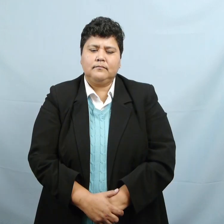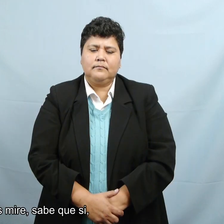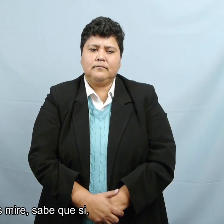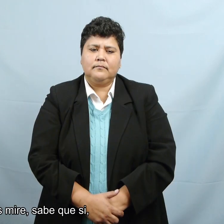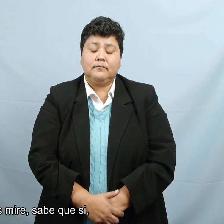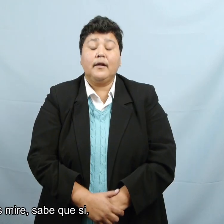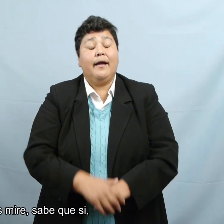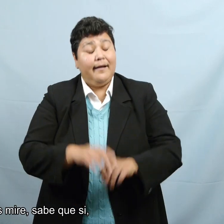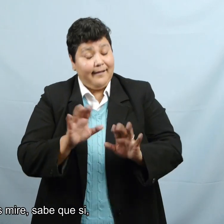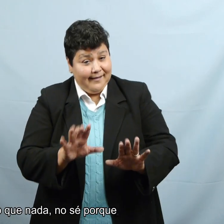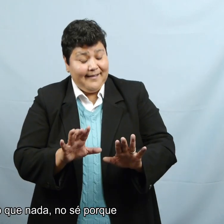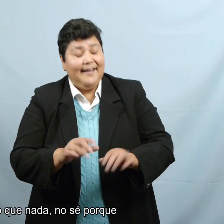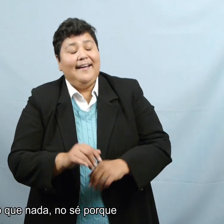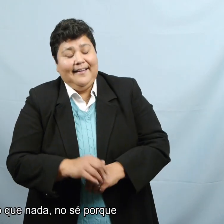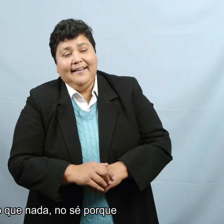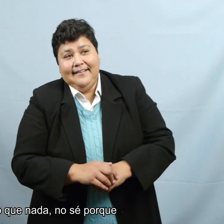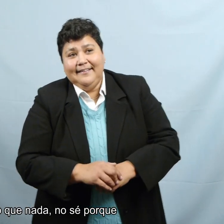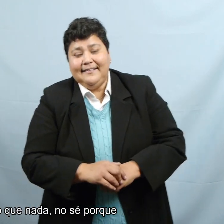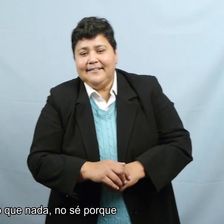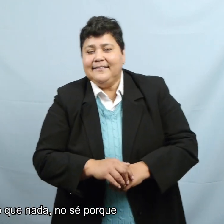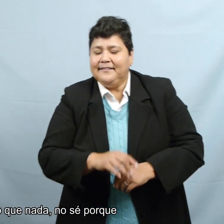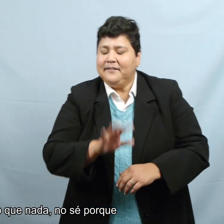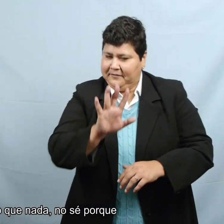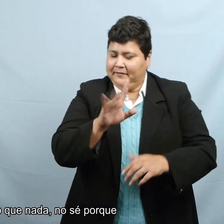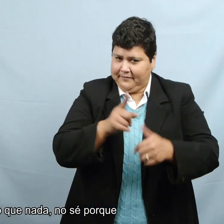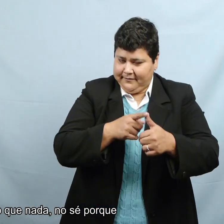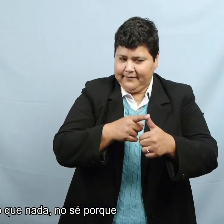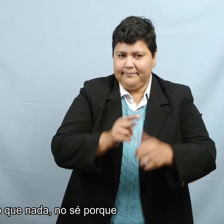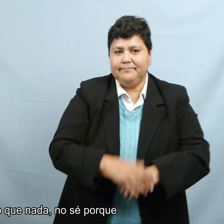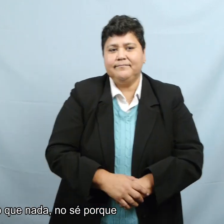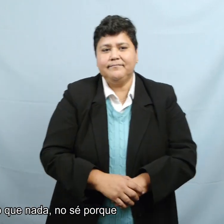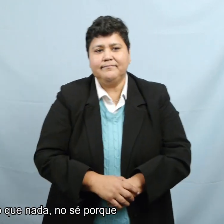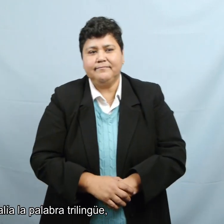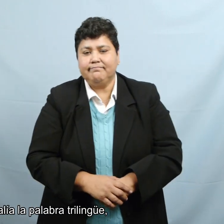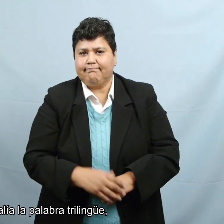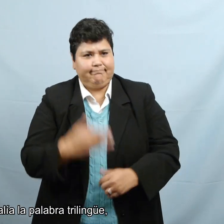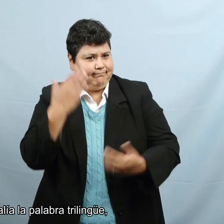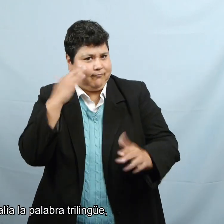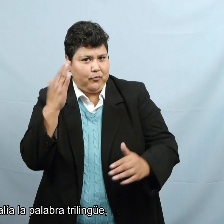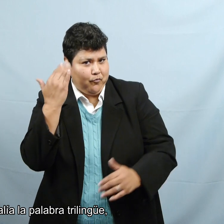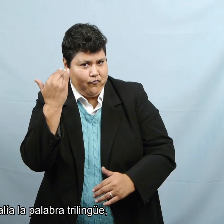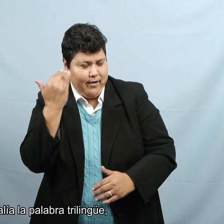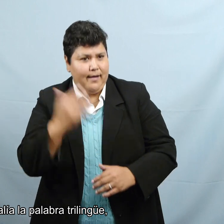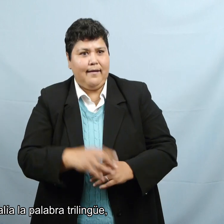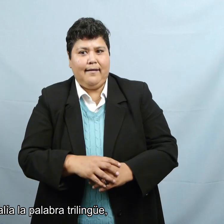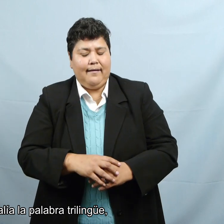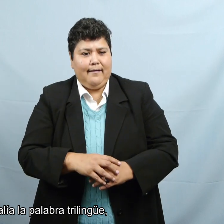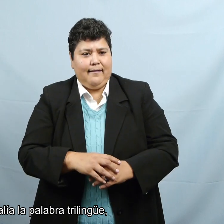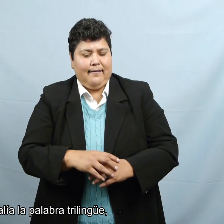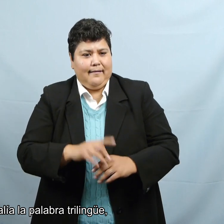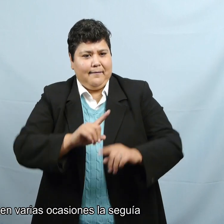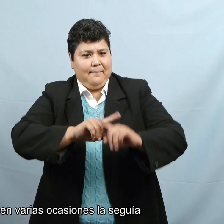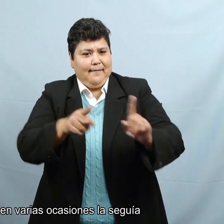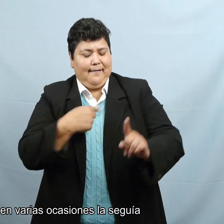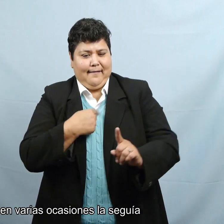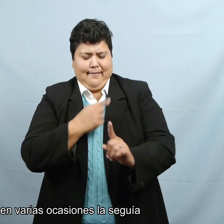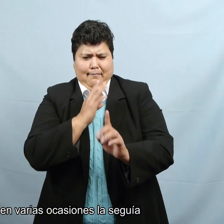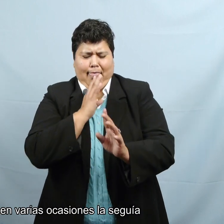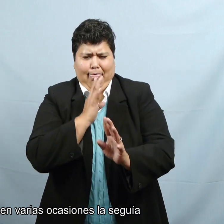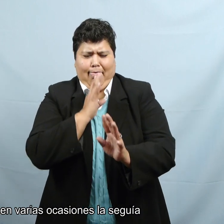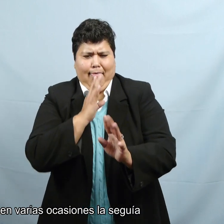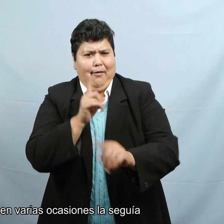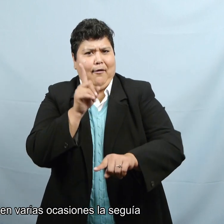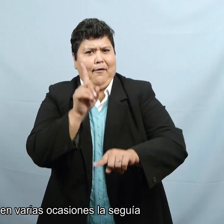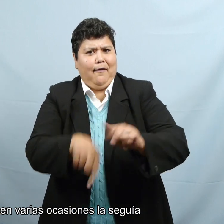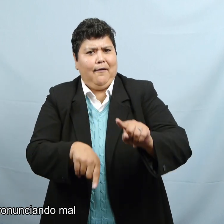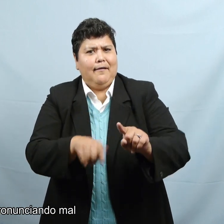Pues mire, sabe que sí. Primero que nada, no sé por qué no me salía la palabra trilingüe. Y no sé